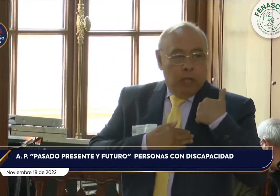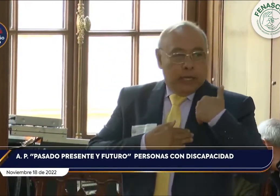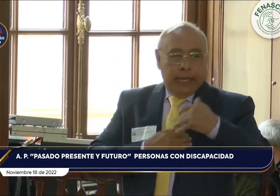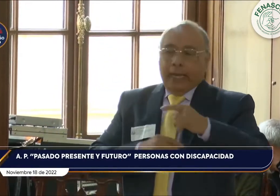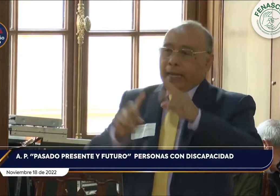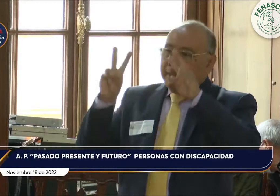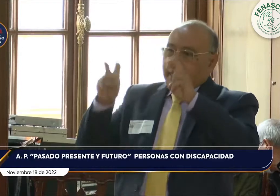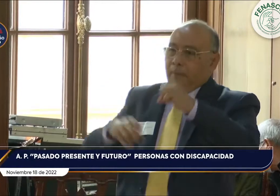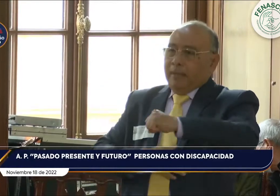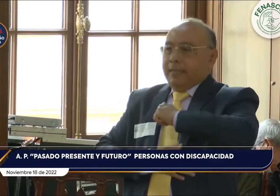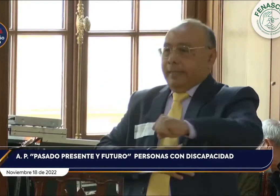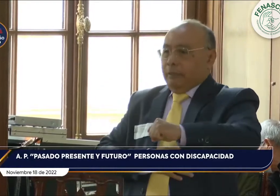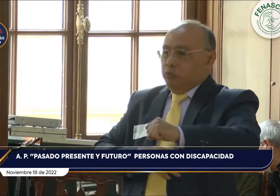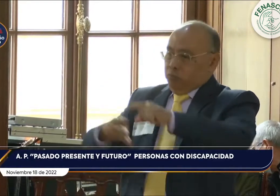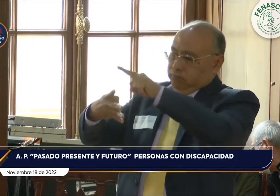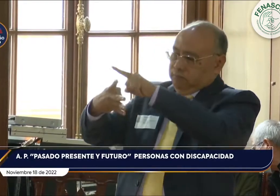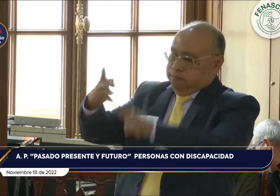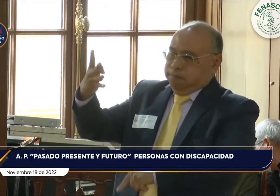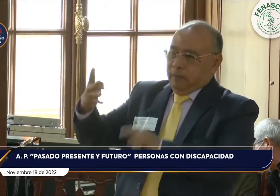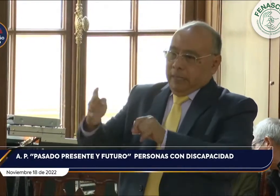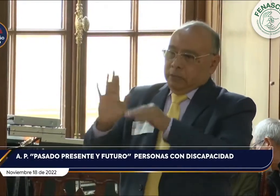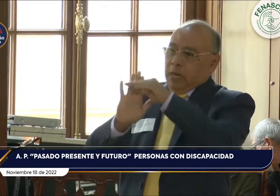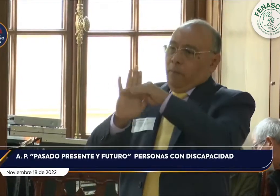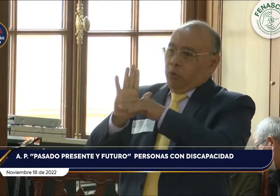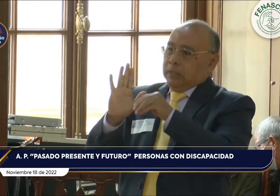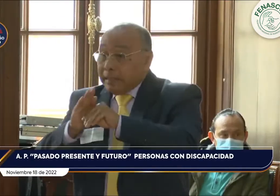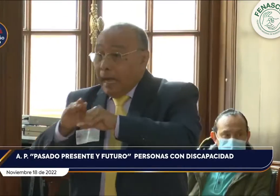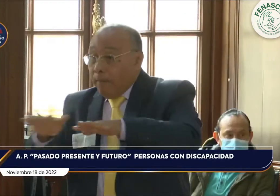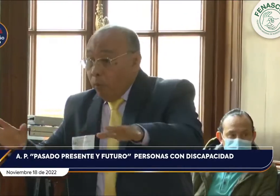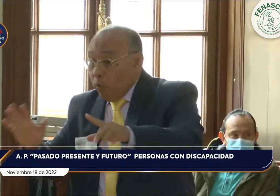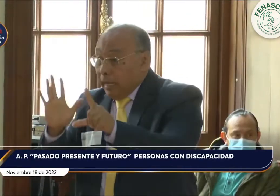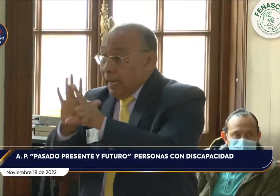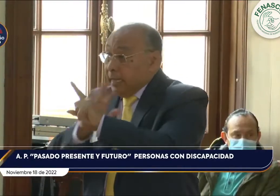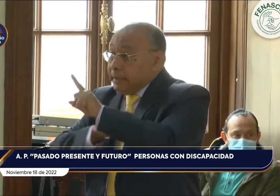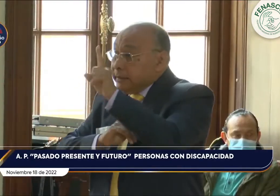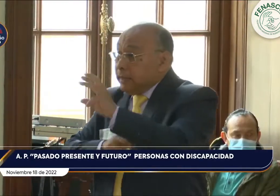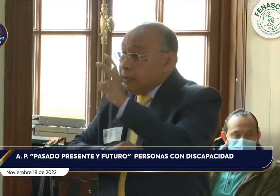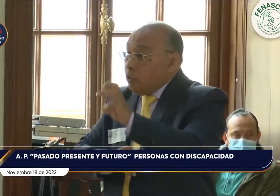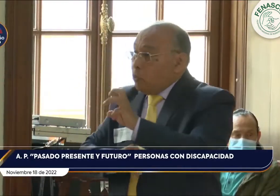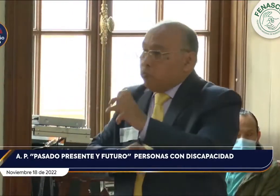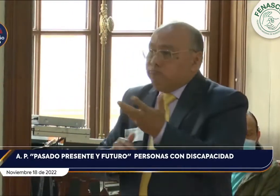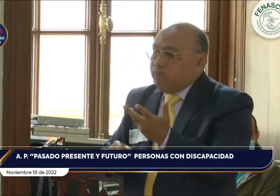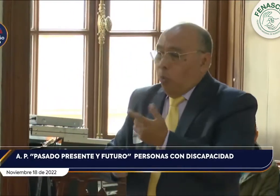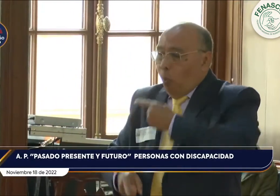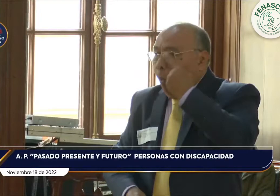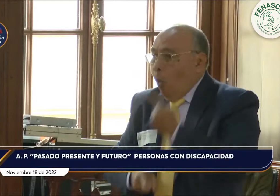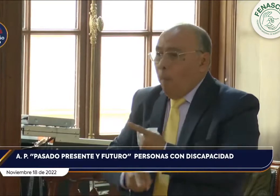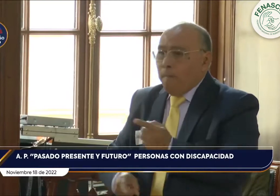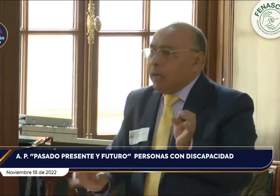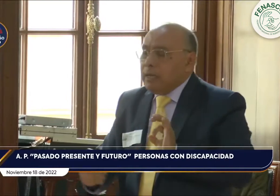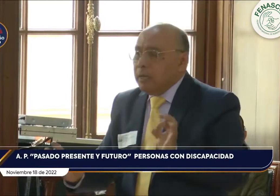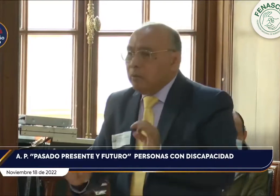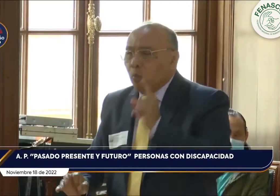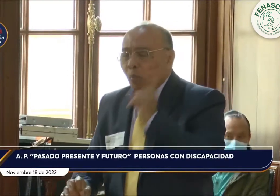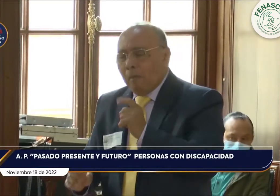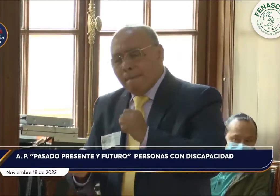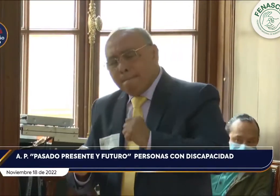el Estado, debe reconocer los cuatro derechos en el marco de estos cuatro enfoques. Cuando hablamos de la política pública y la